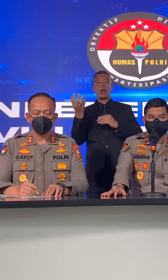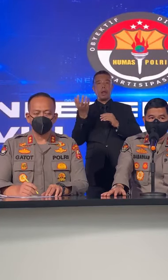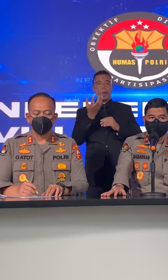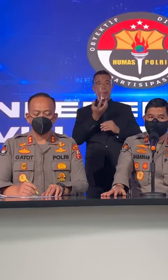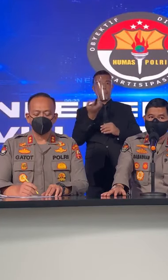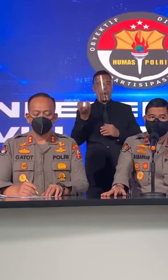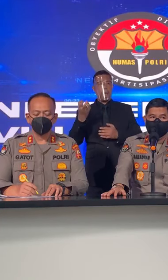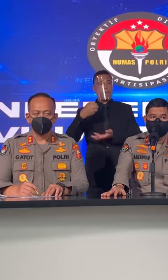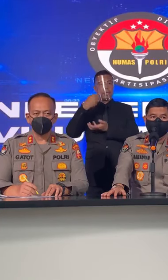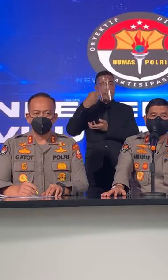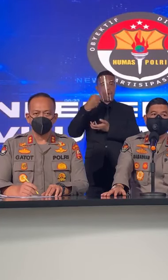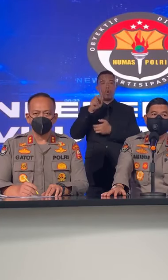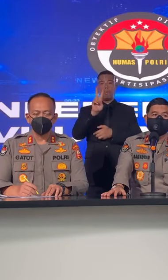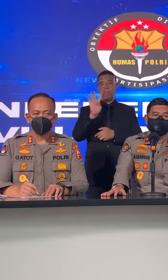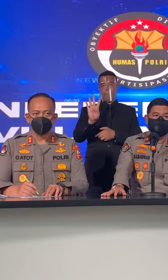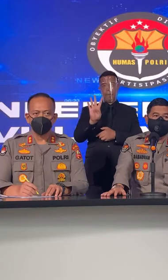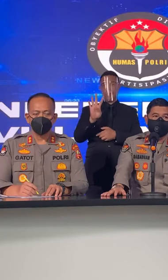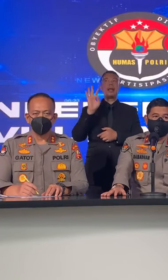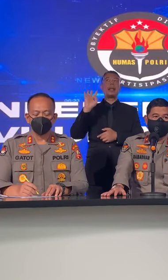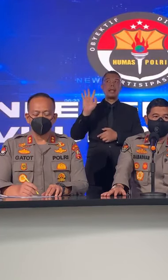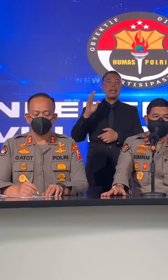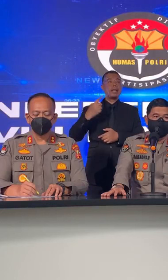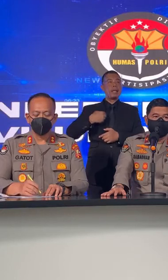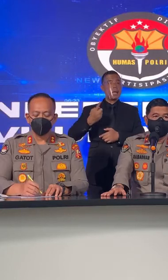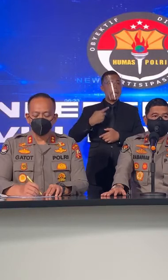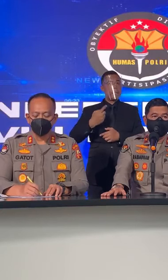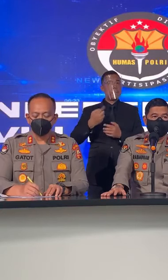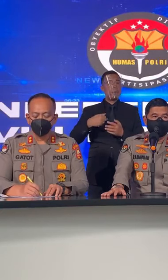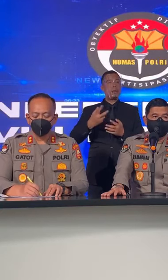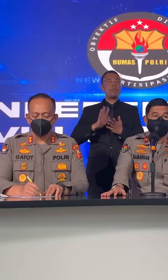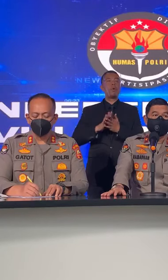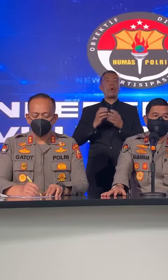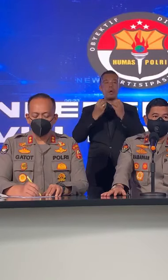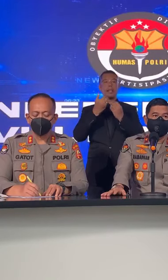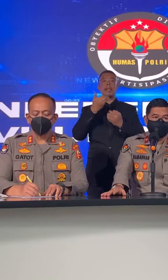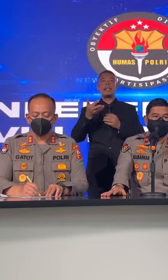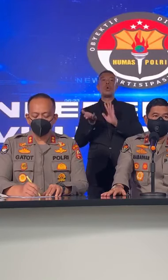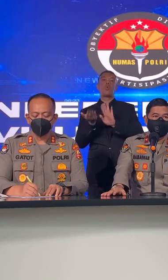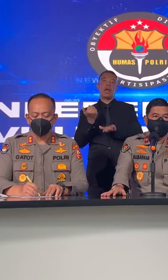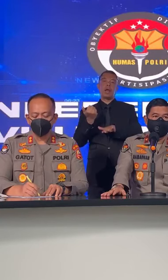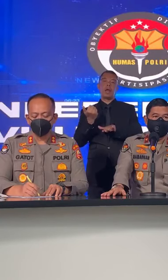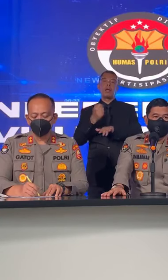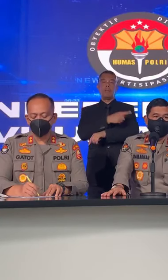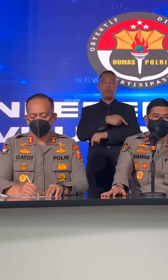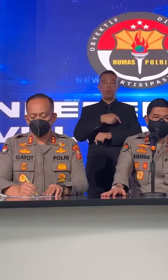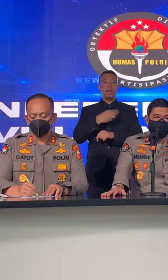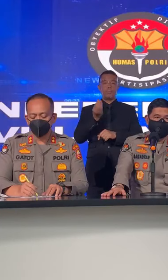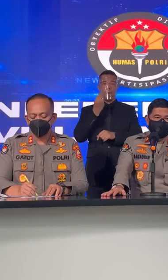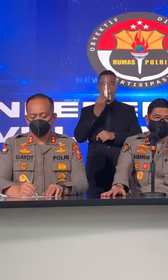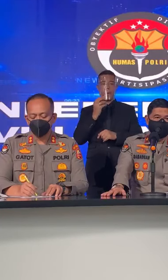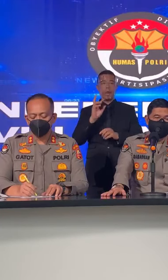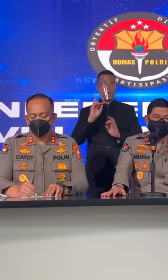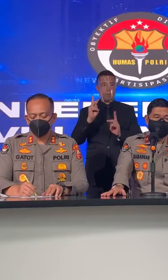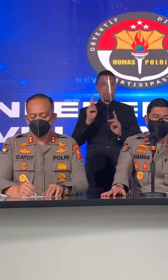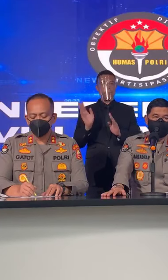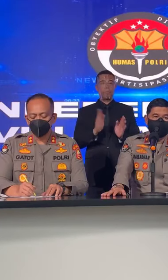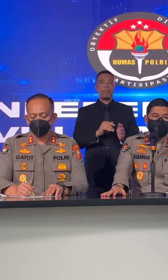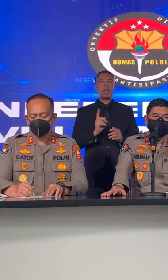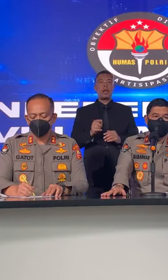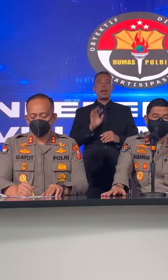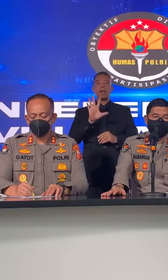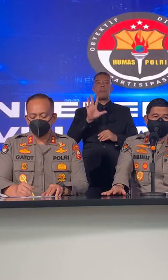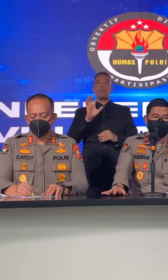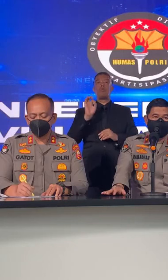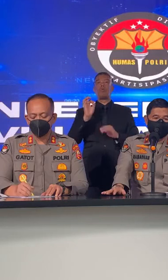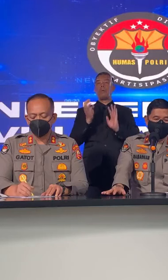Pocok 24 Nanti Kami Lebih dari Itu Kami Tanyakan Kembali Ya Jadi Ada